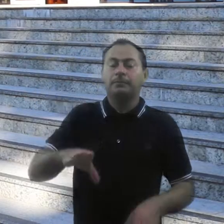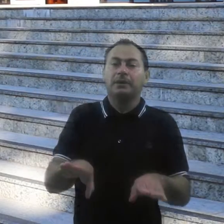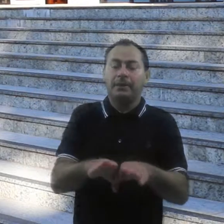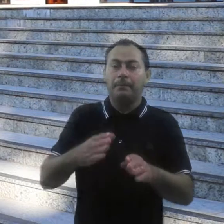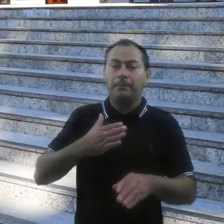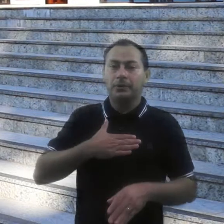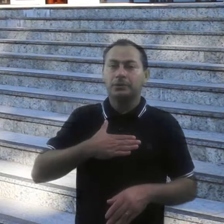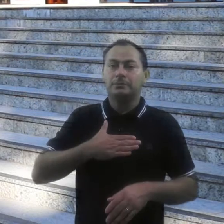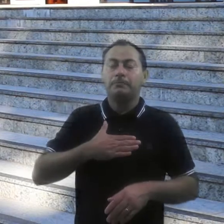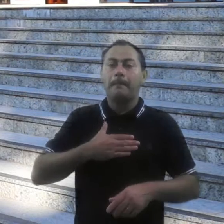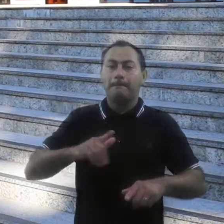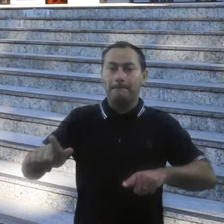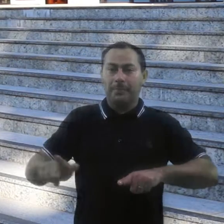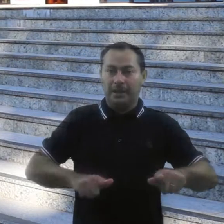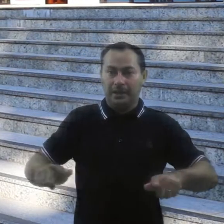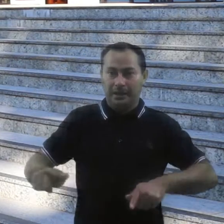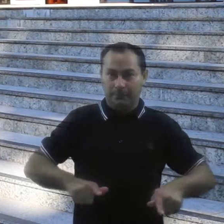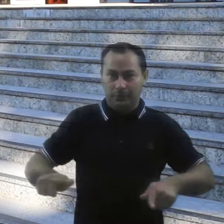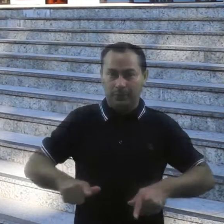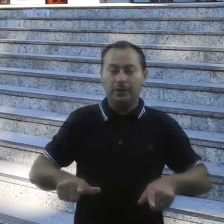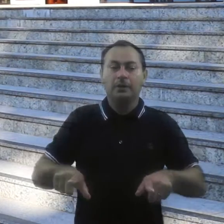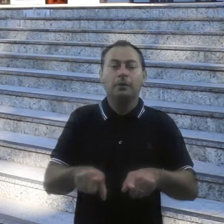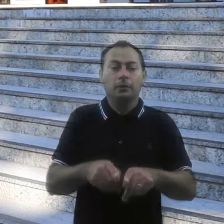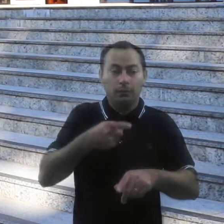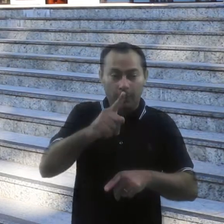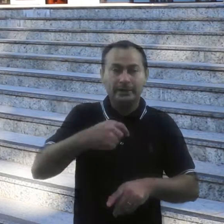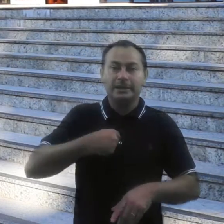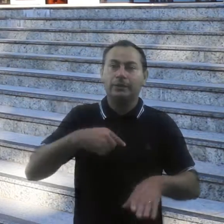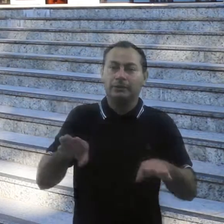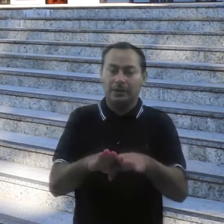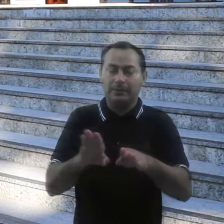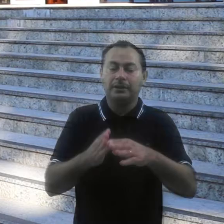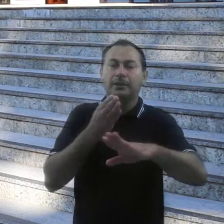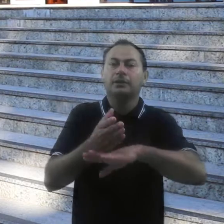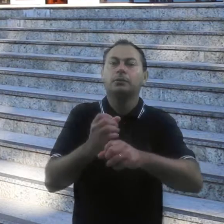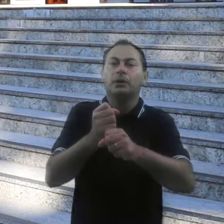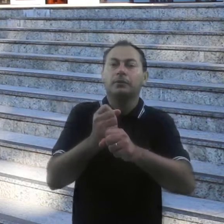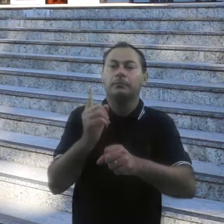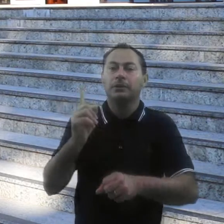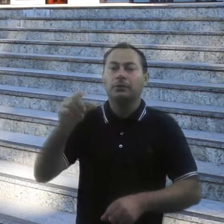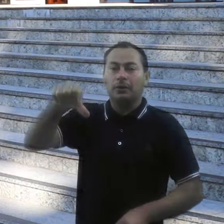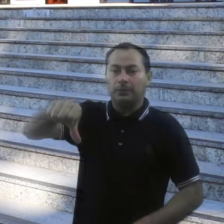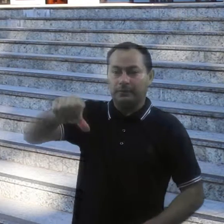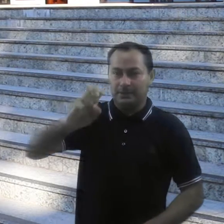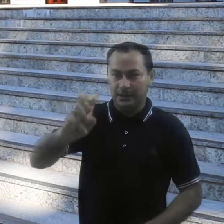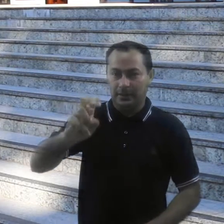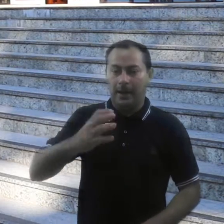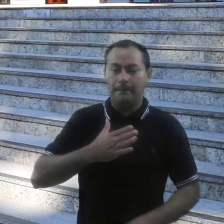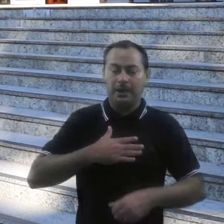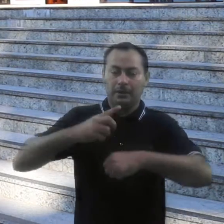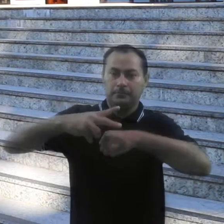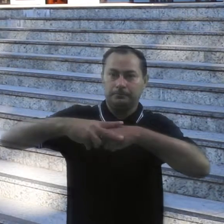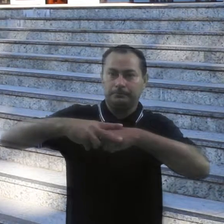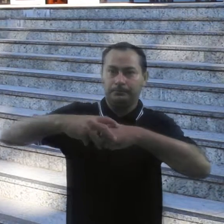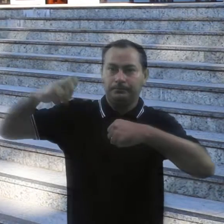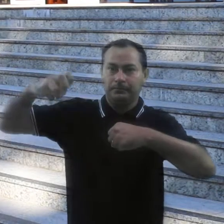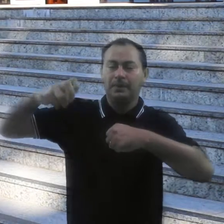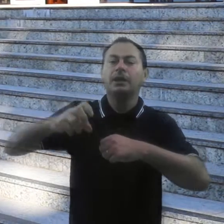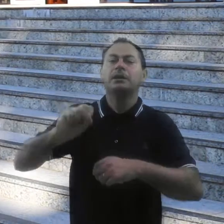final, eu acabei adentrando, em 1995. Então, a minha vocação é fruto, sim, da oração familiar,